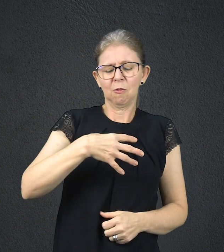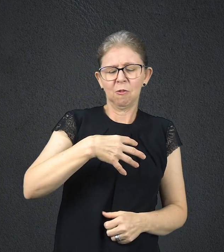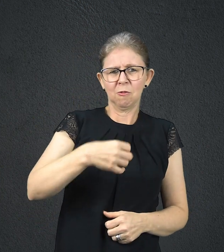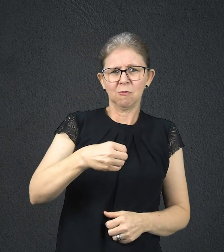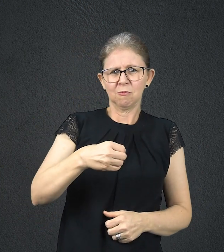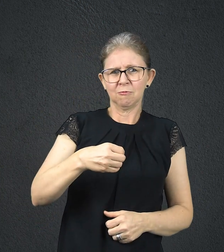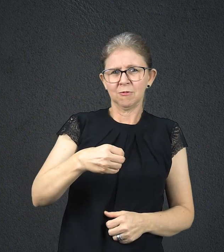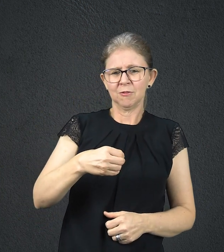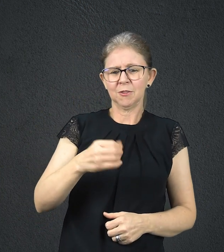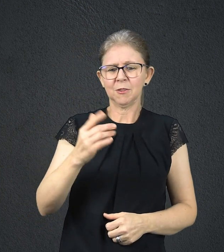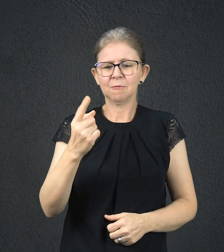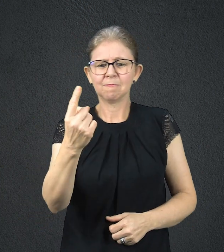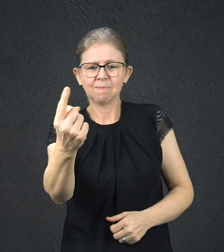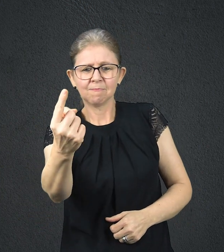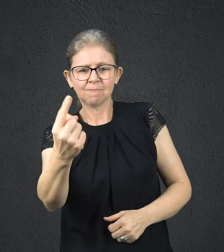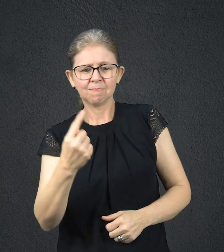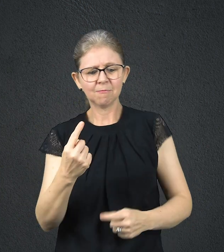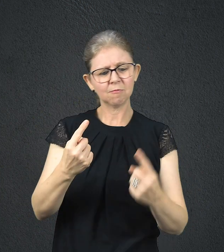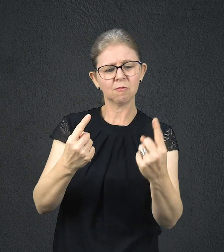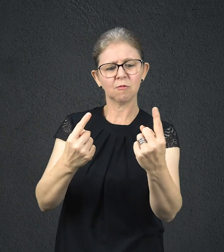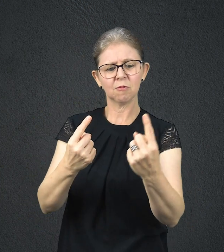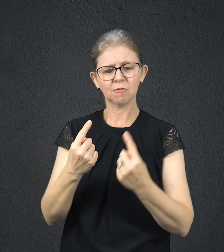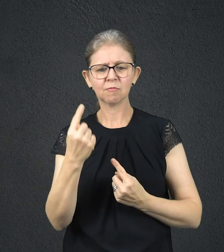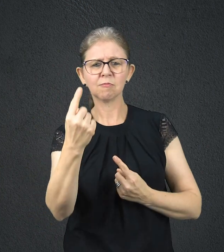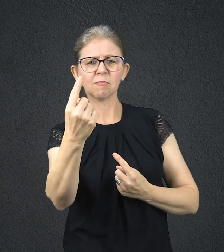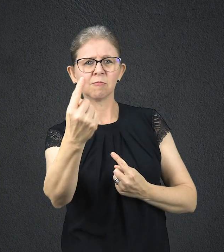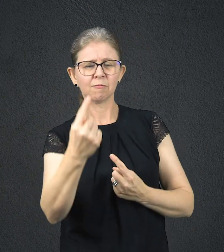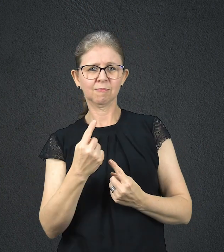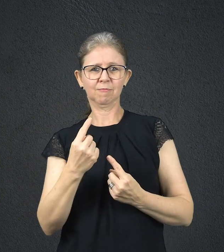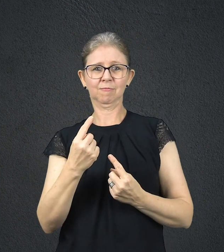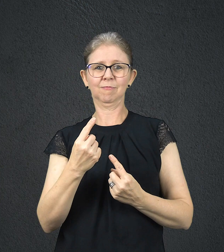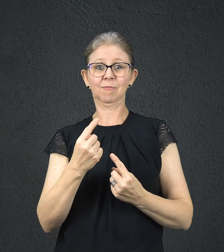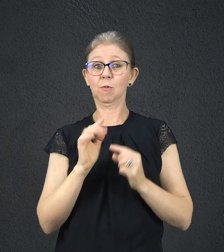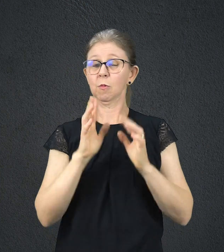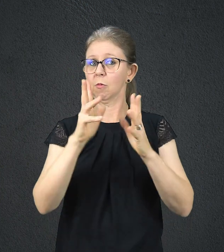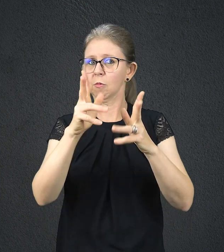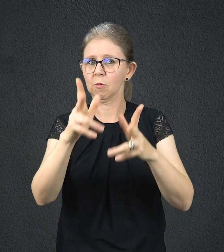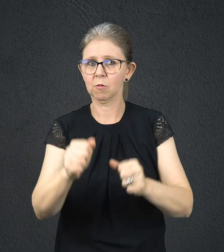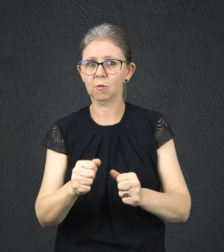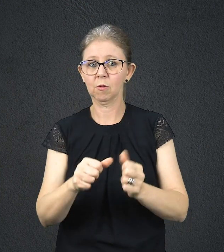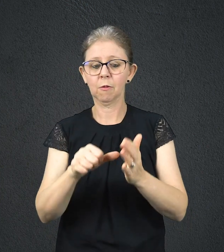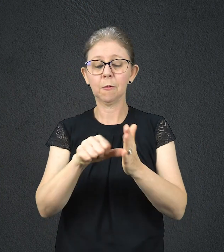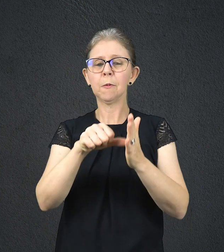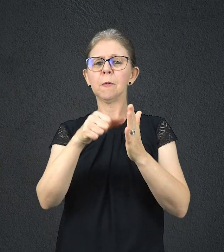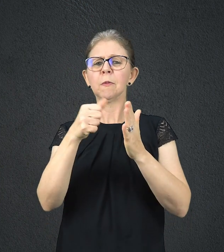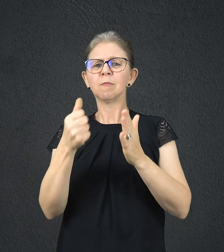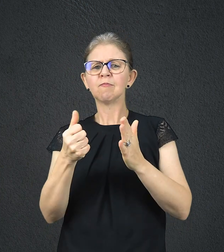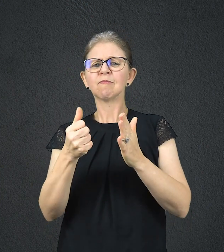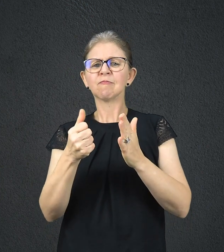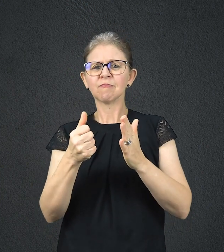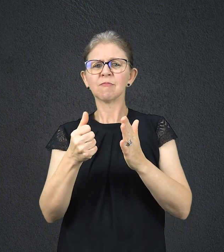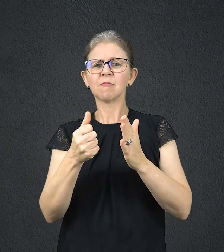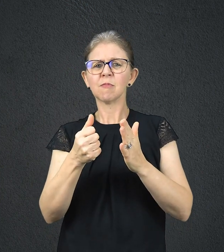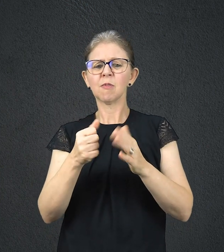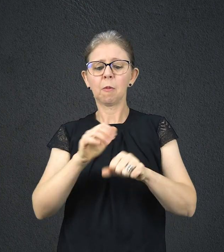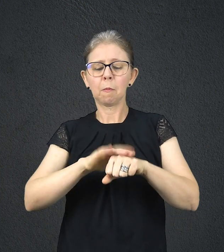para o mais moço. O primeiro que se apresentou foi o primogênito, um jovem de boa estatura e boa aparência.